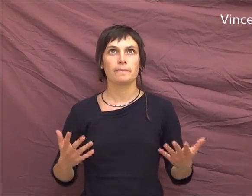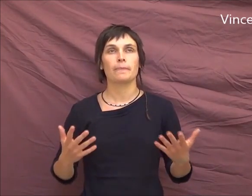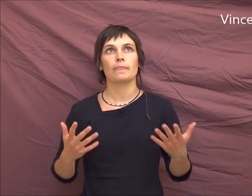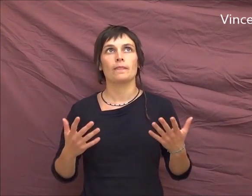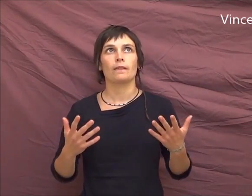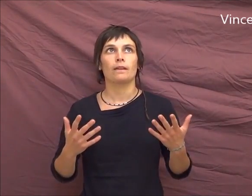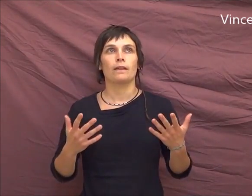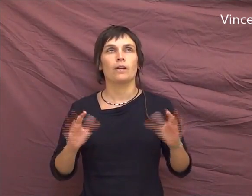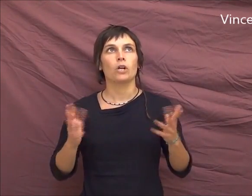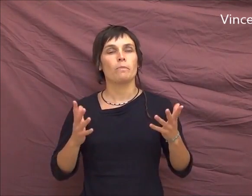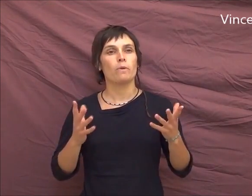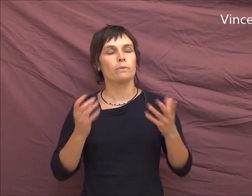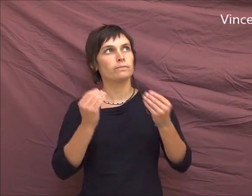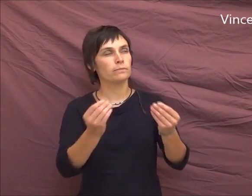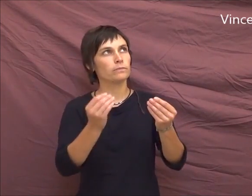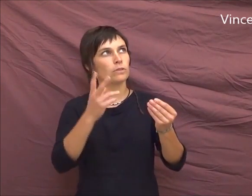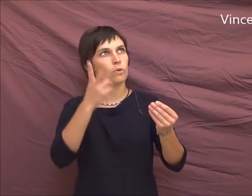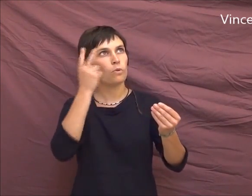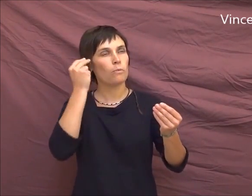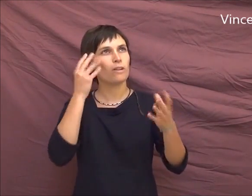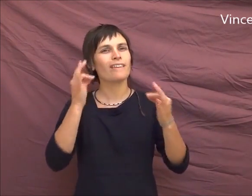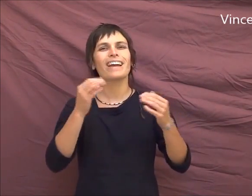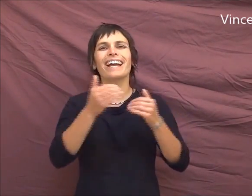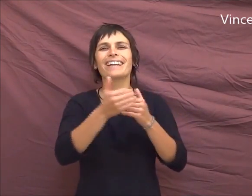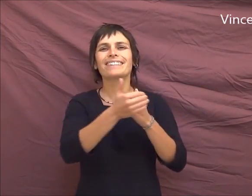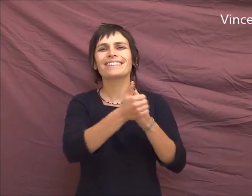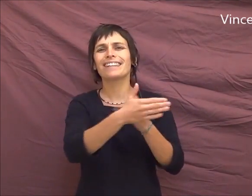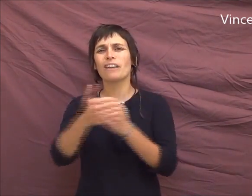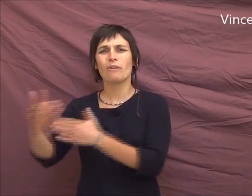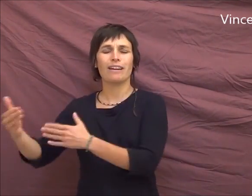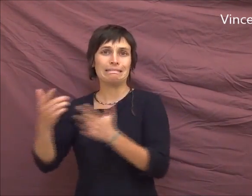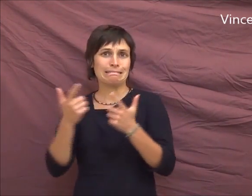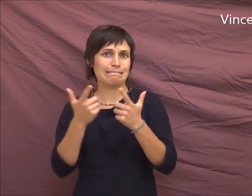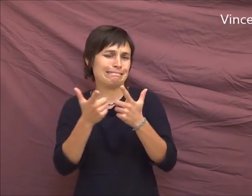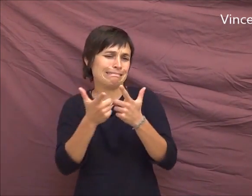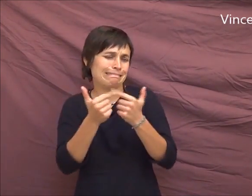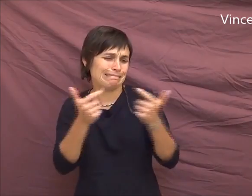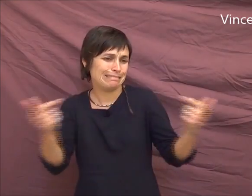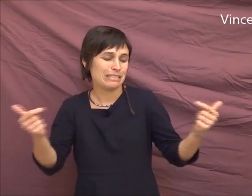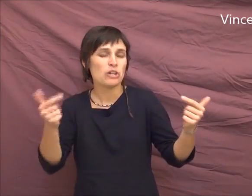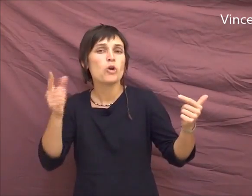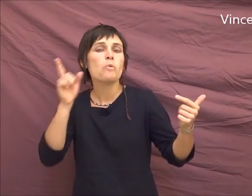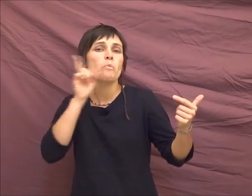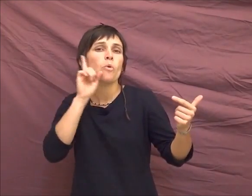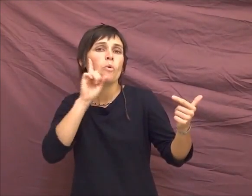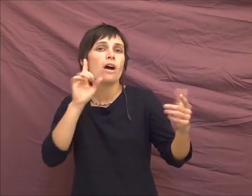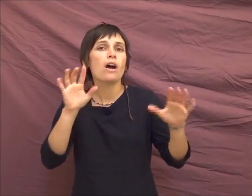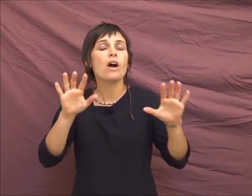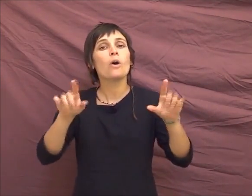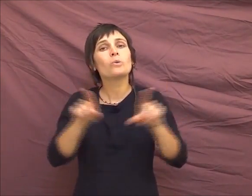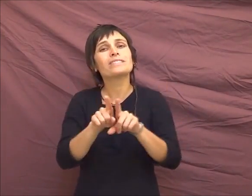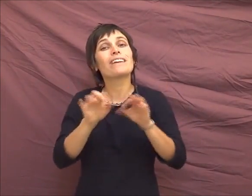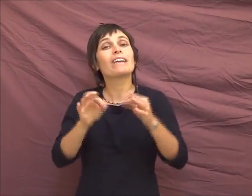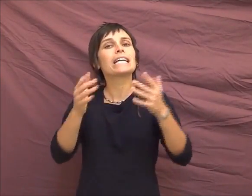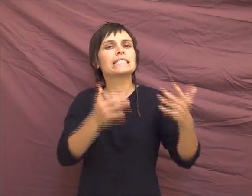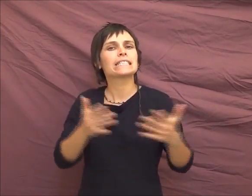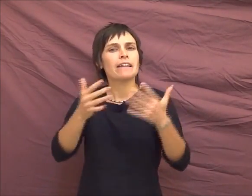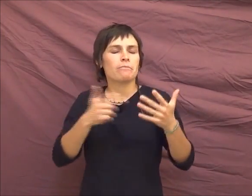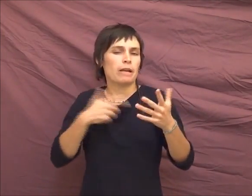comprendre pourquoi il y a tant de catégories et comment on peut ou pas gérer les chiffres, je vais vous donner un exemple très